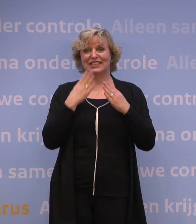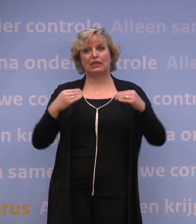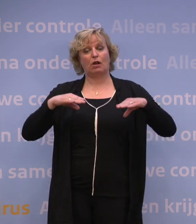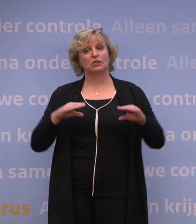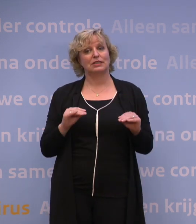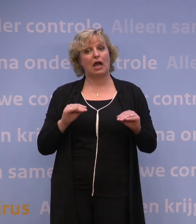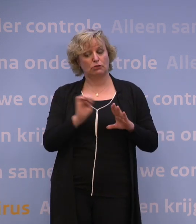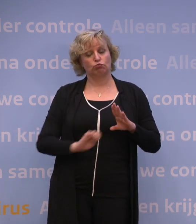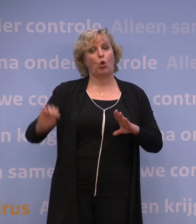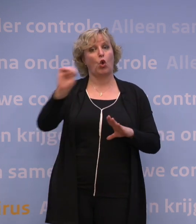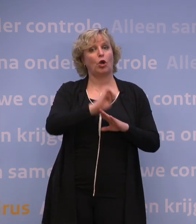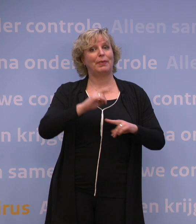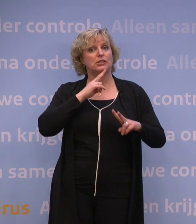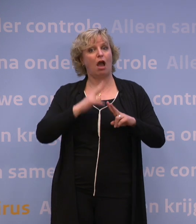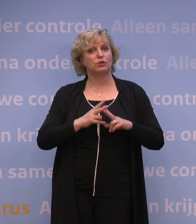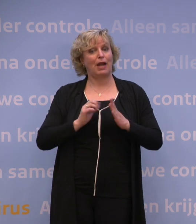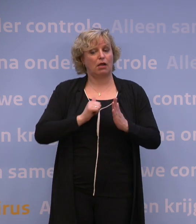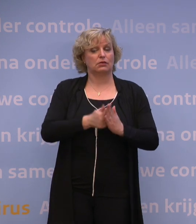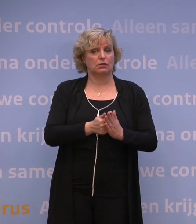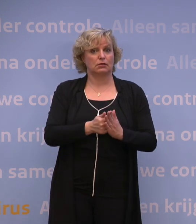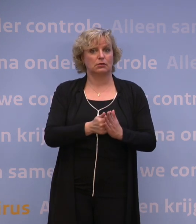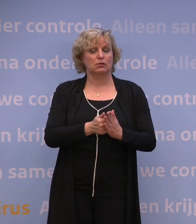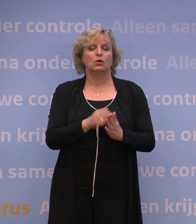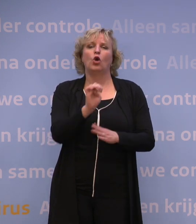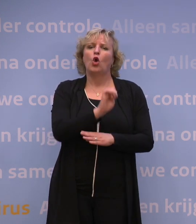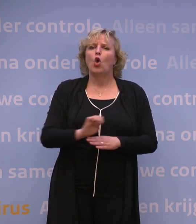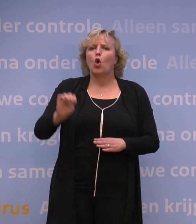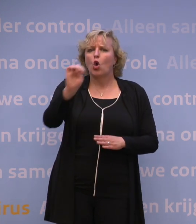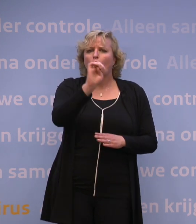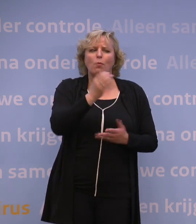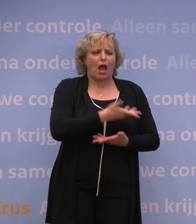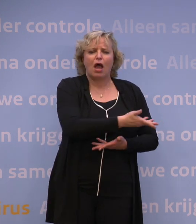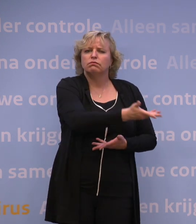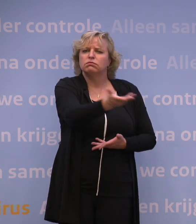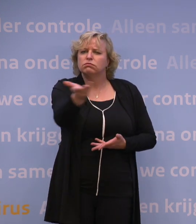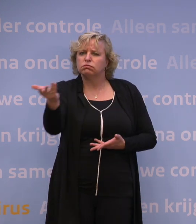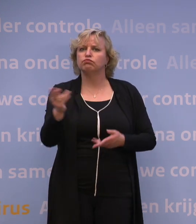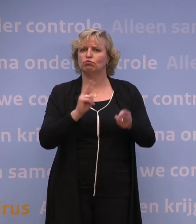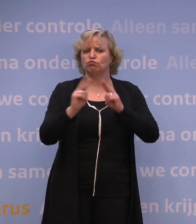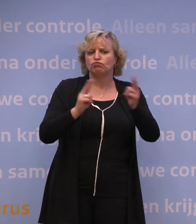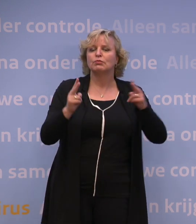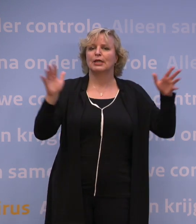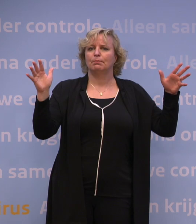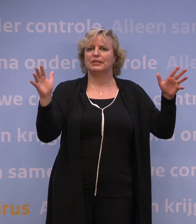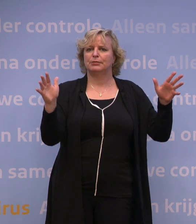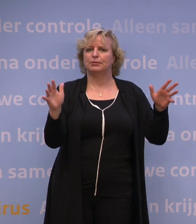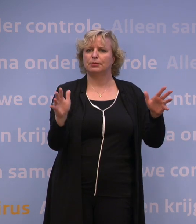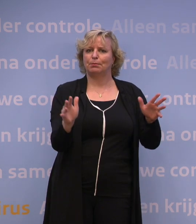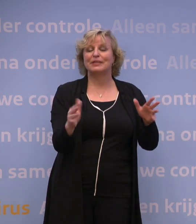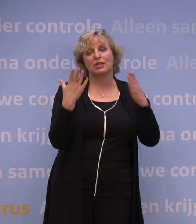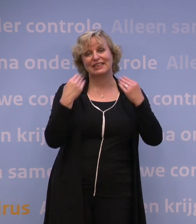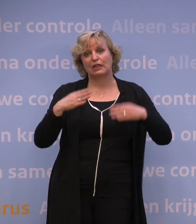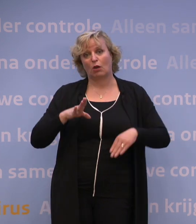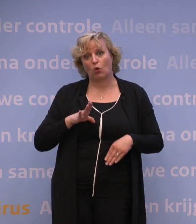afspraken. Gelukkig zijn bijna overal in Europa de cijfers aan het dalen, ook hier. En ergens in de komende weken